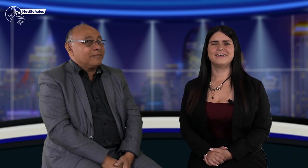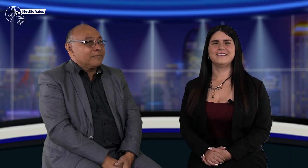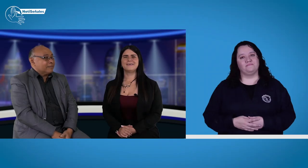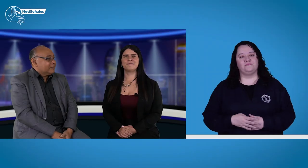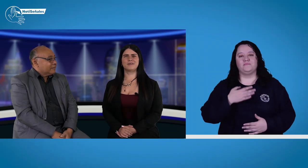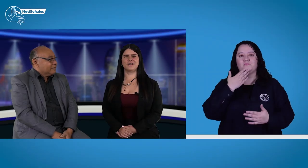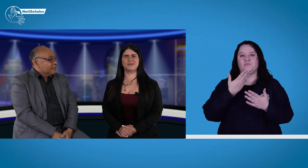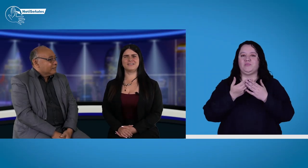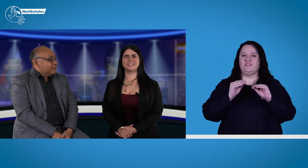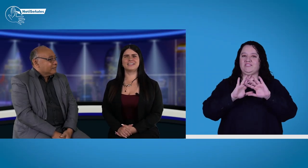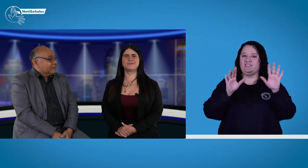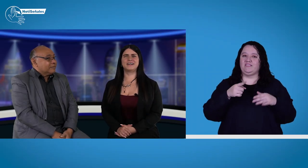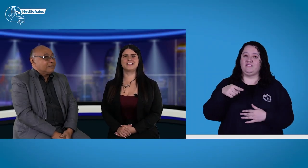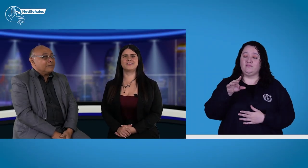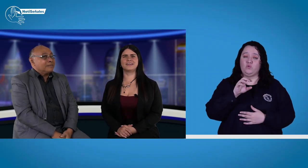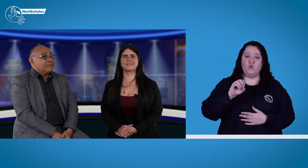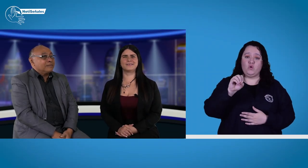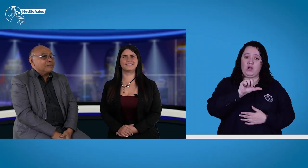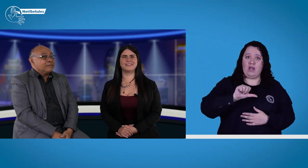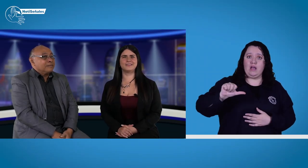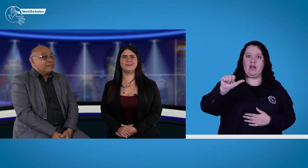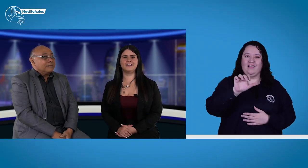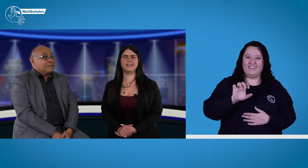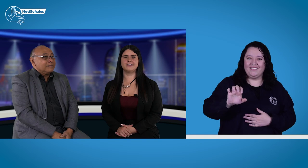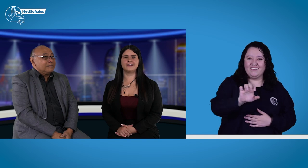Bueno, buenos días para todas, todos y todes.